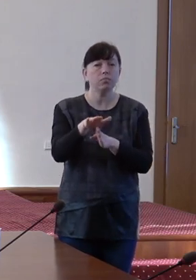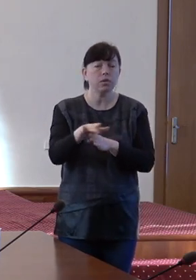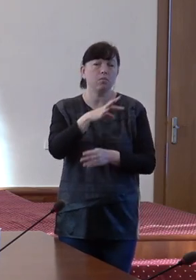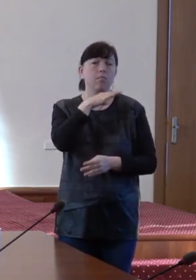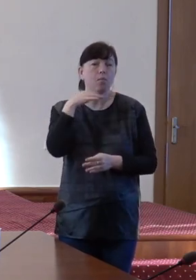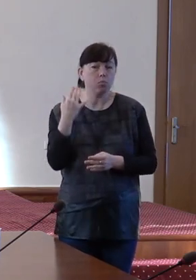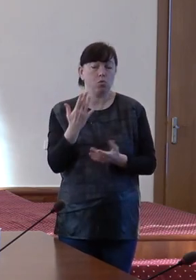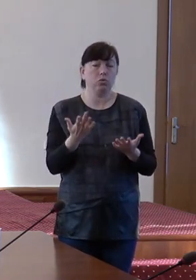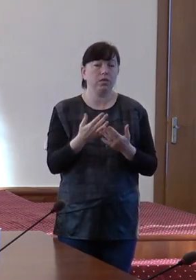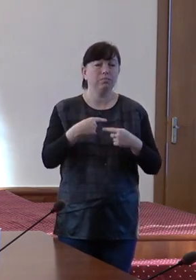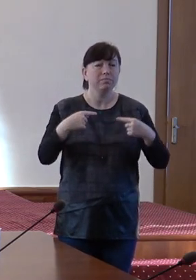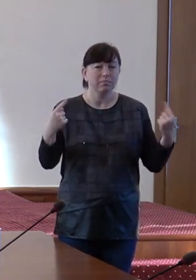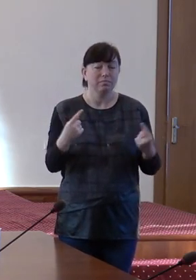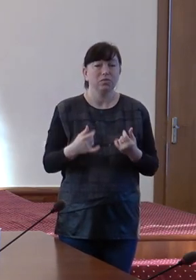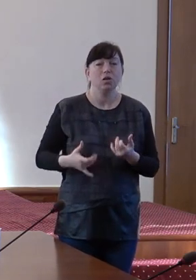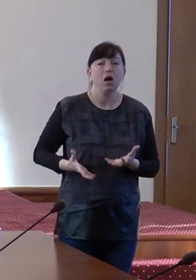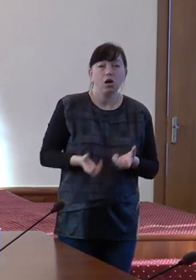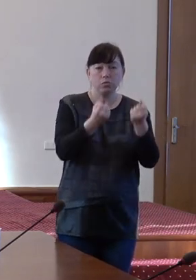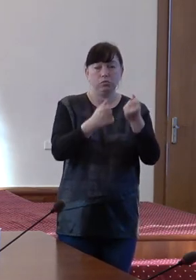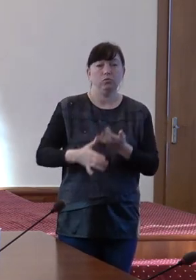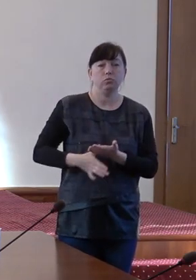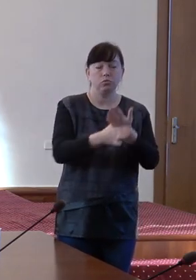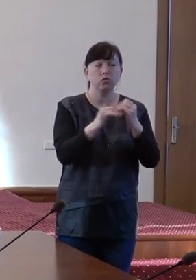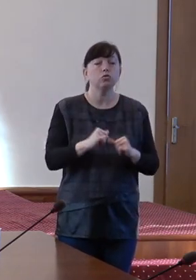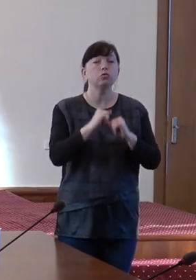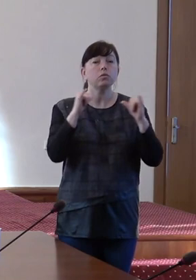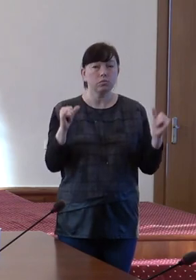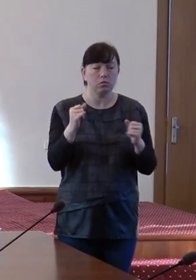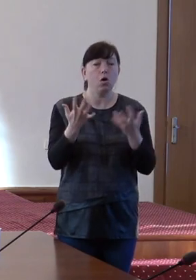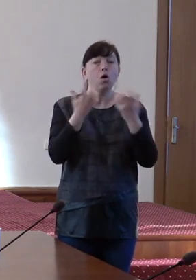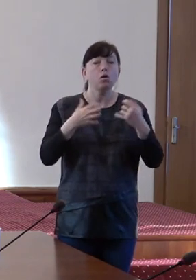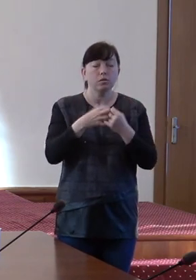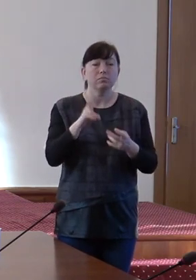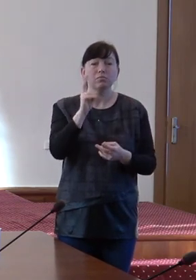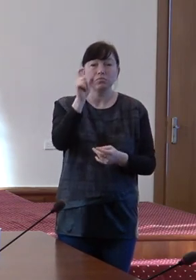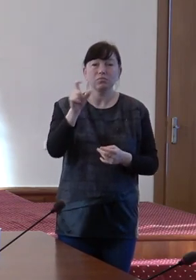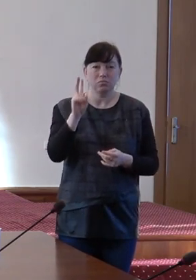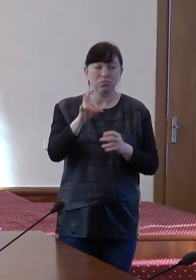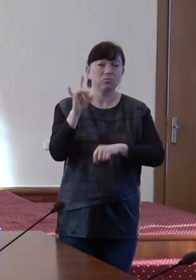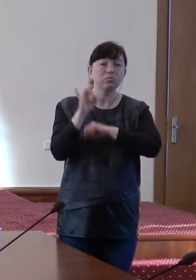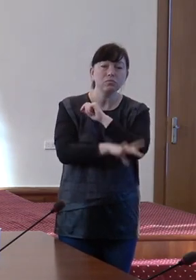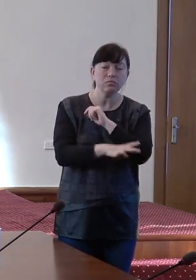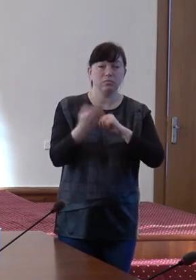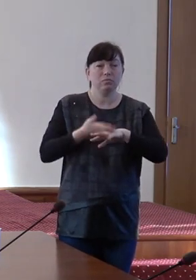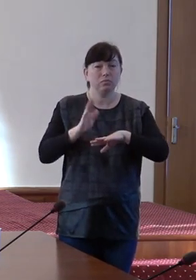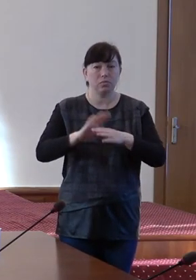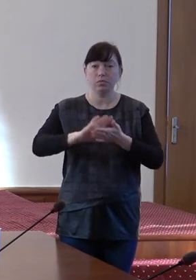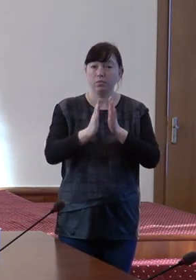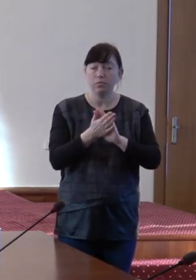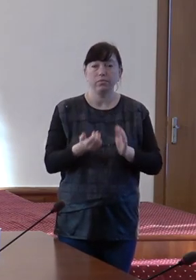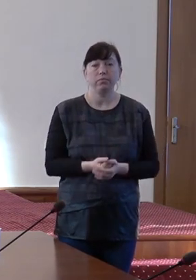multe module de crize, s numărit numărul de beneficiari care se află în situații de risc sau în situații dificile